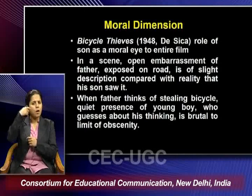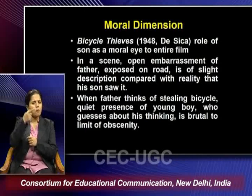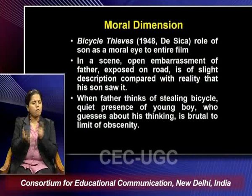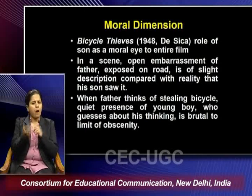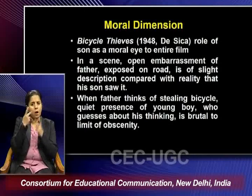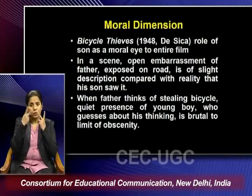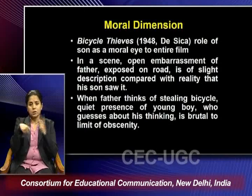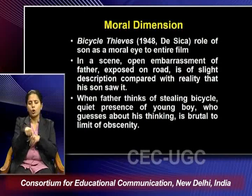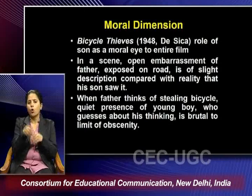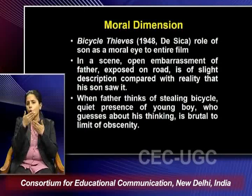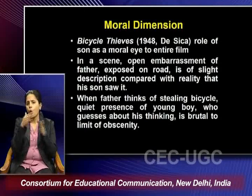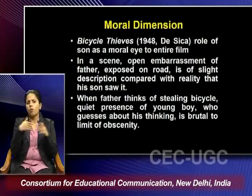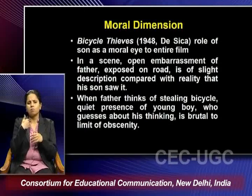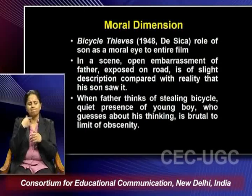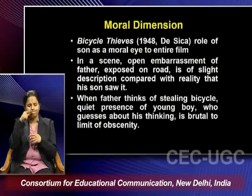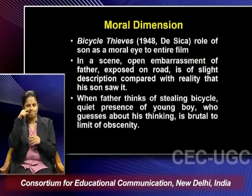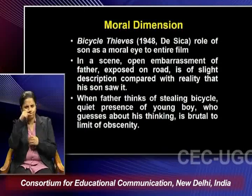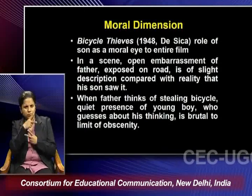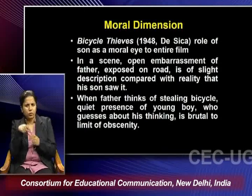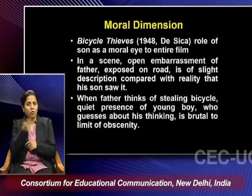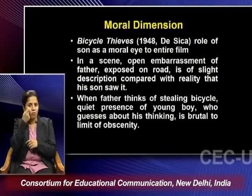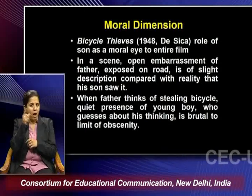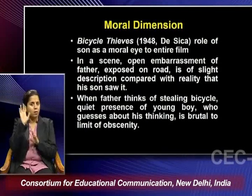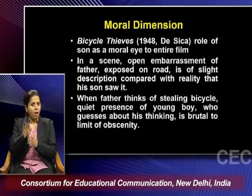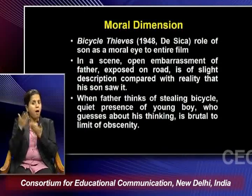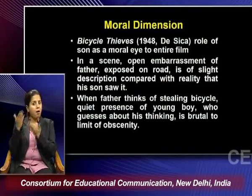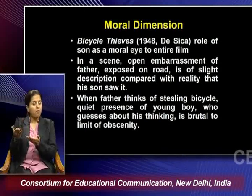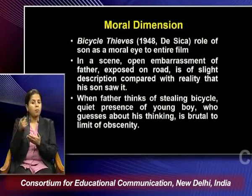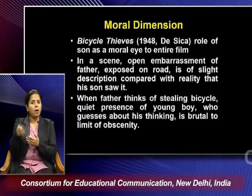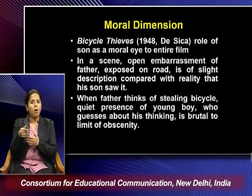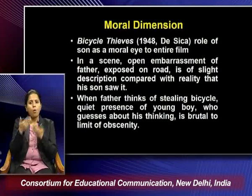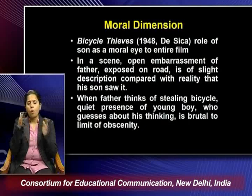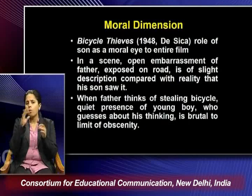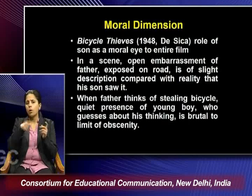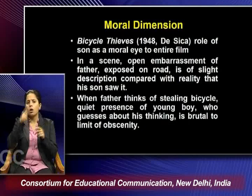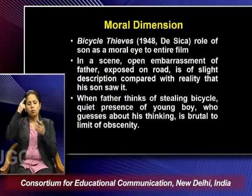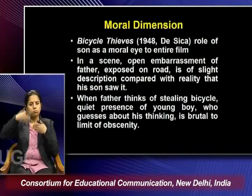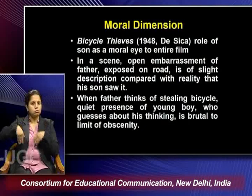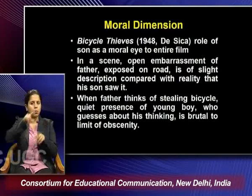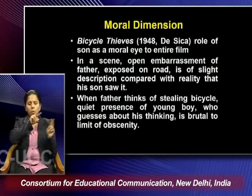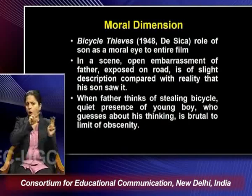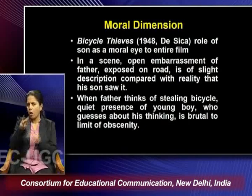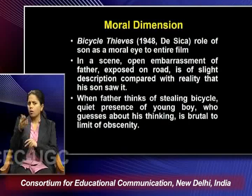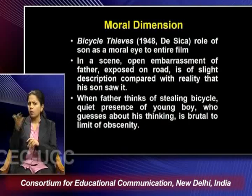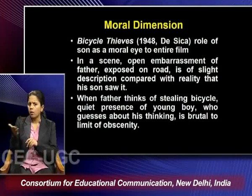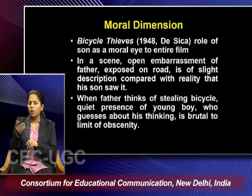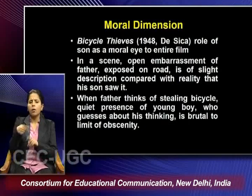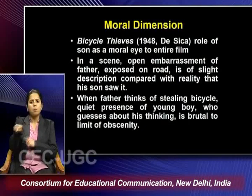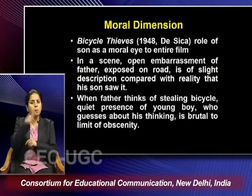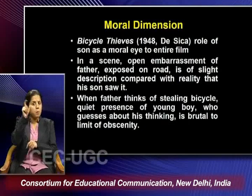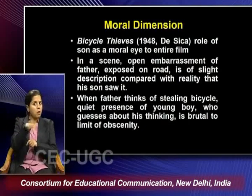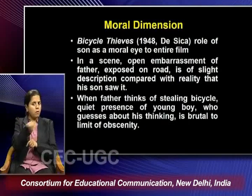that the open embarrassment of the father is there when he is exposed on the road. And this kind of a sight,